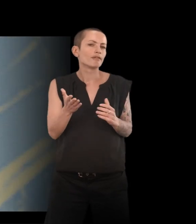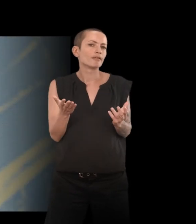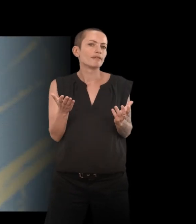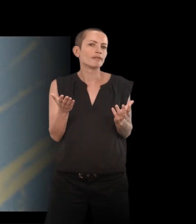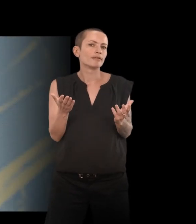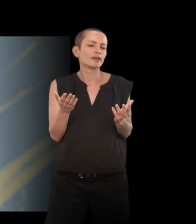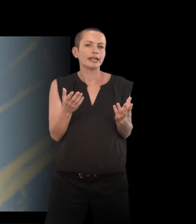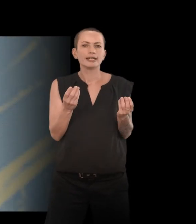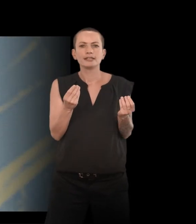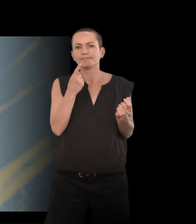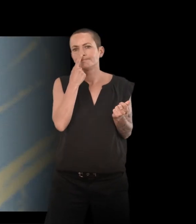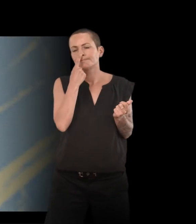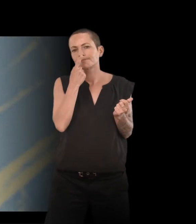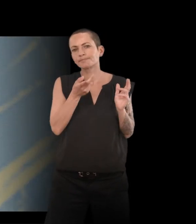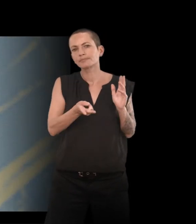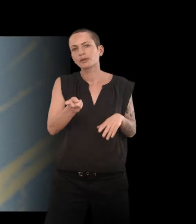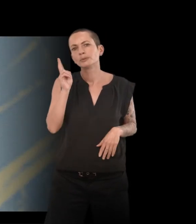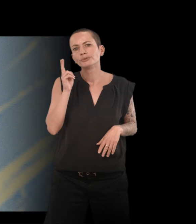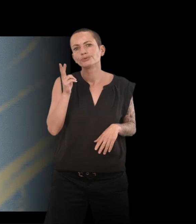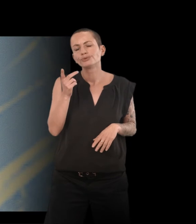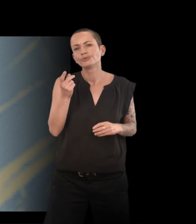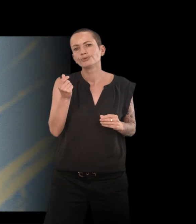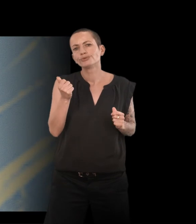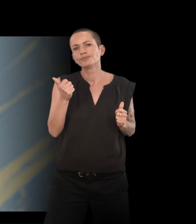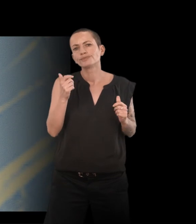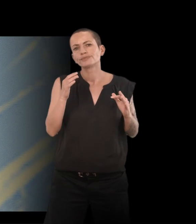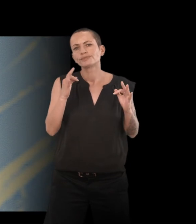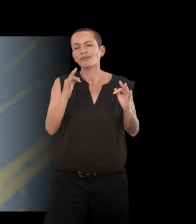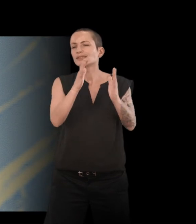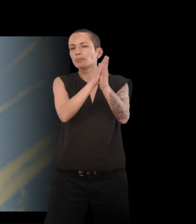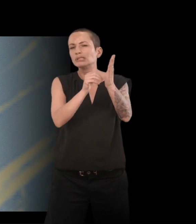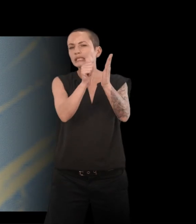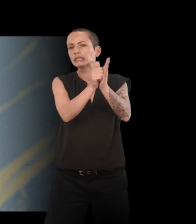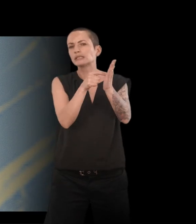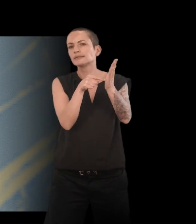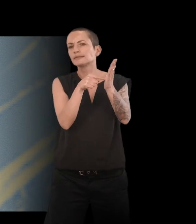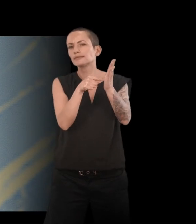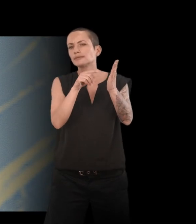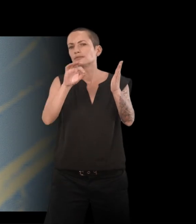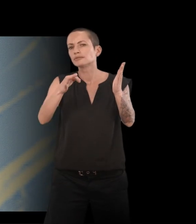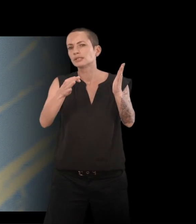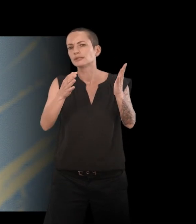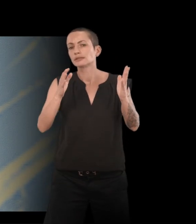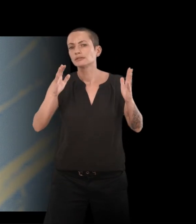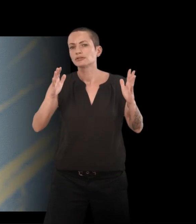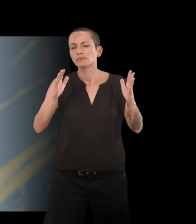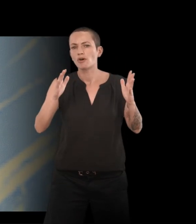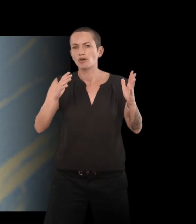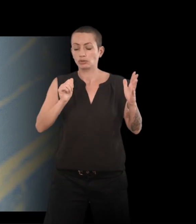Mais il me semble que c'est plutôt, oui, sur le plan symbolique,'est-à-dire réussir à être créateur